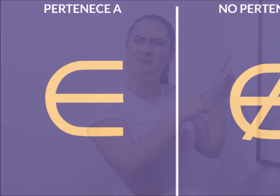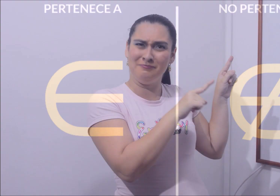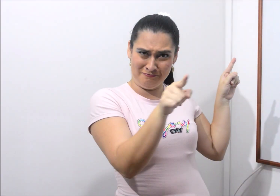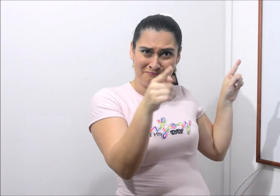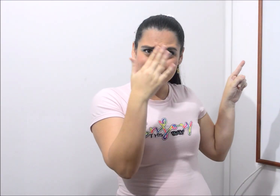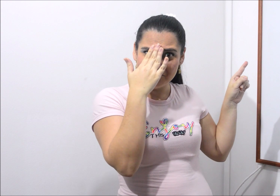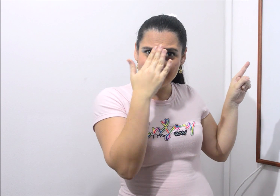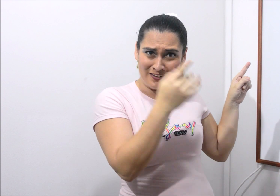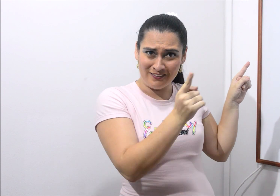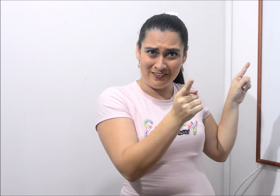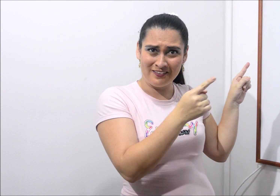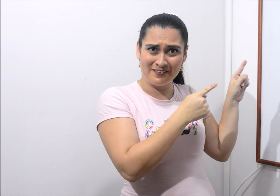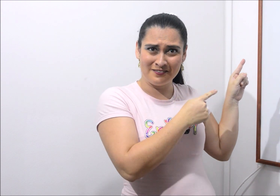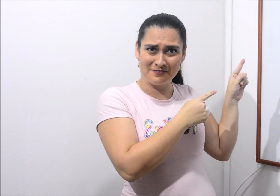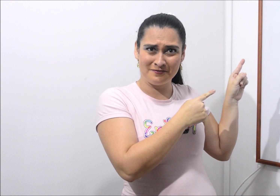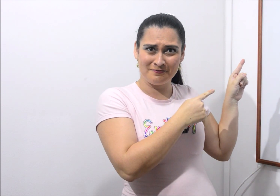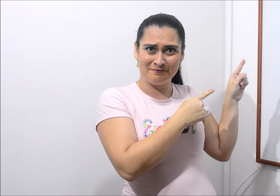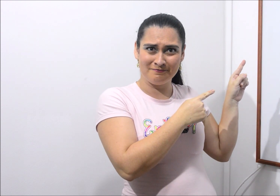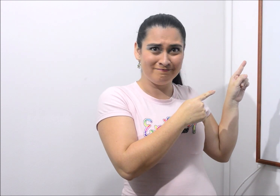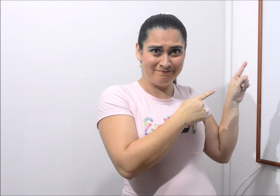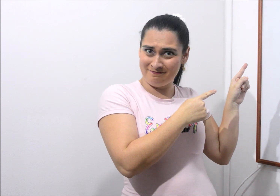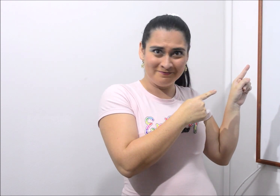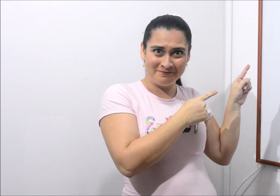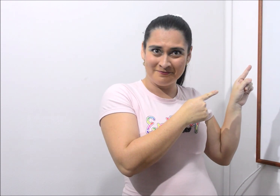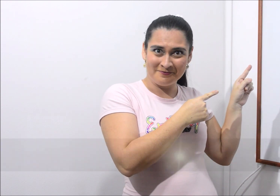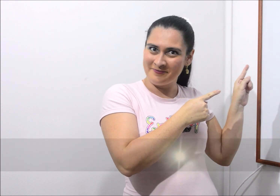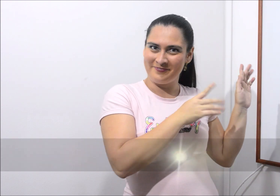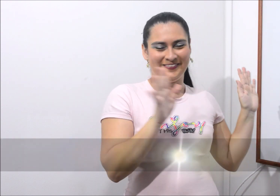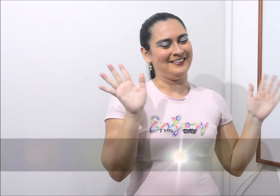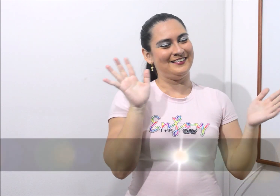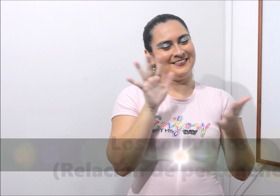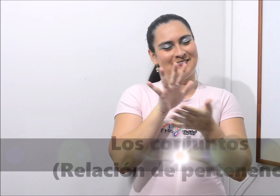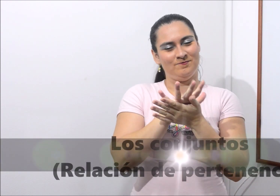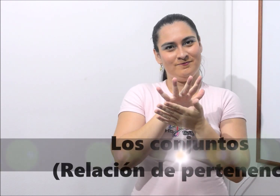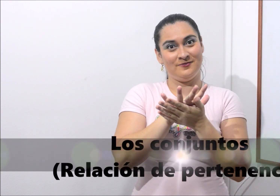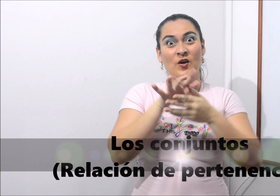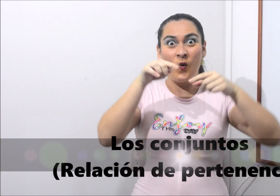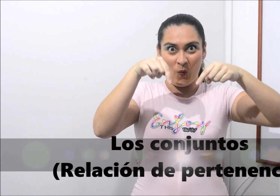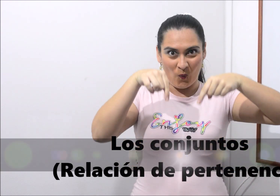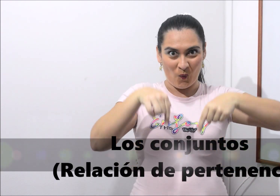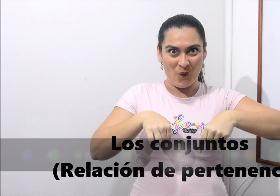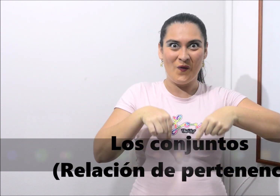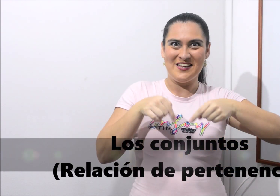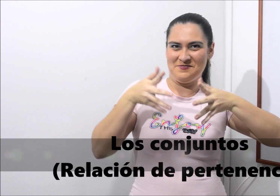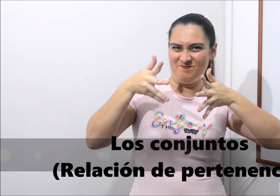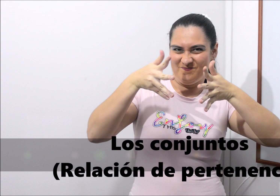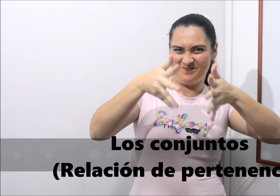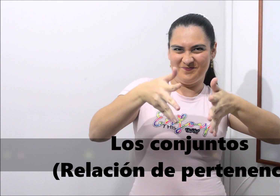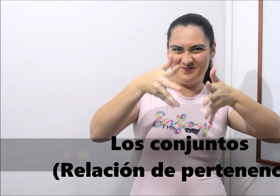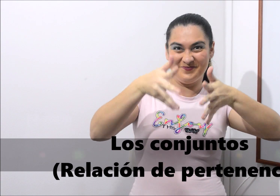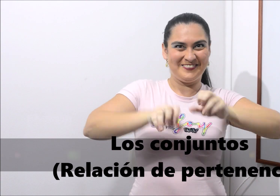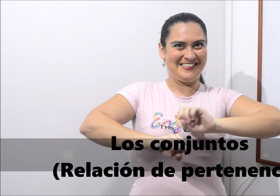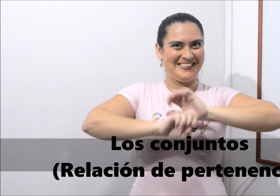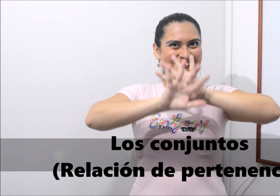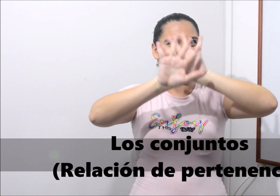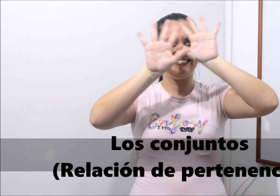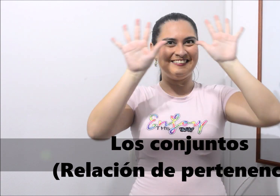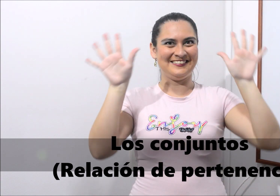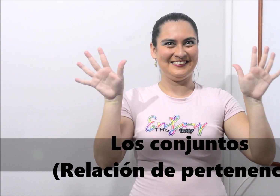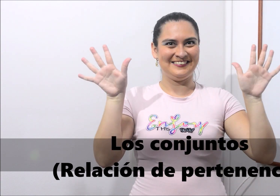¿Sabes su significado? ¿No? No te preocupes, hoy te lo enseñaré claramente.